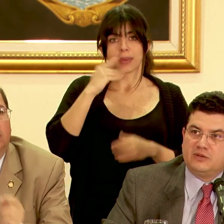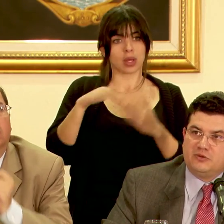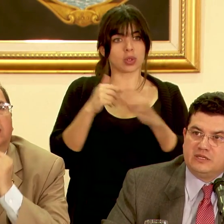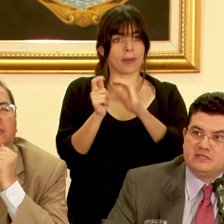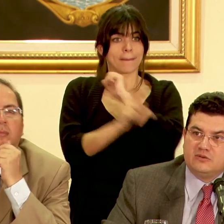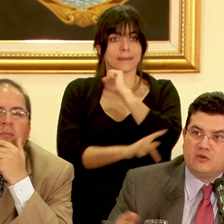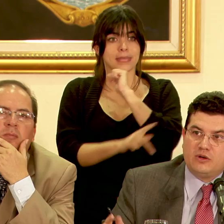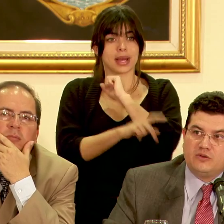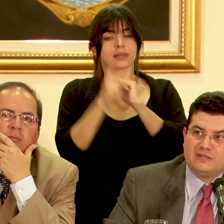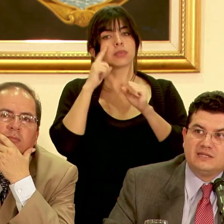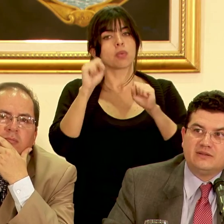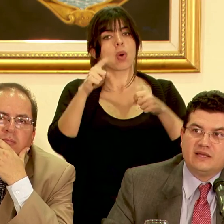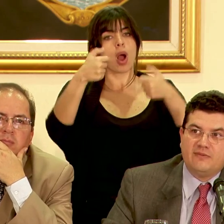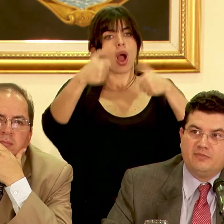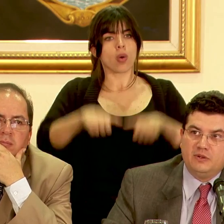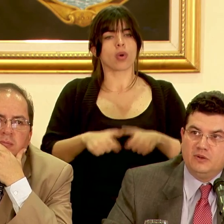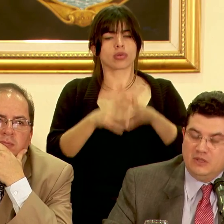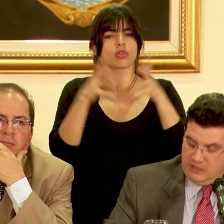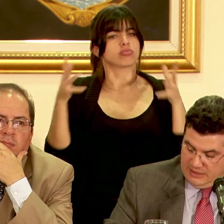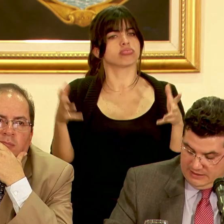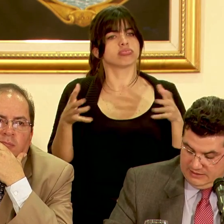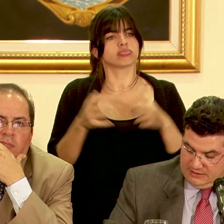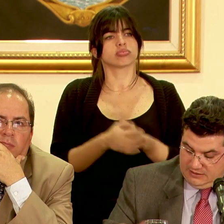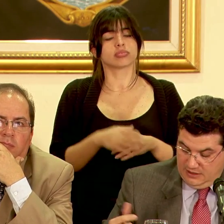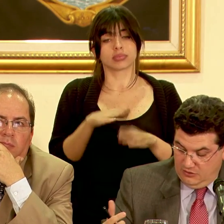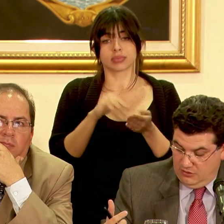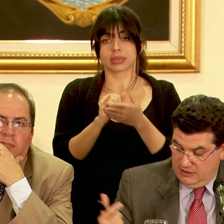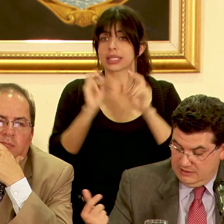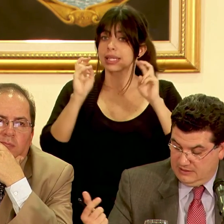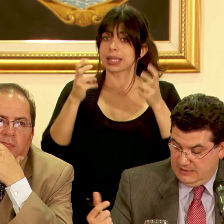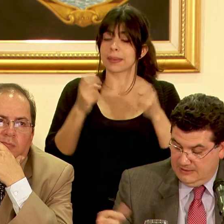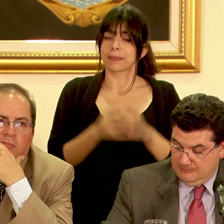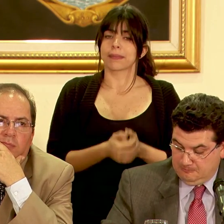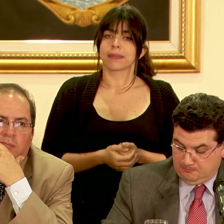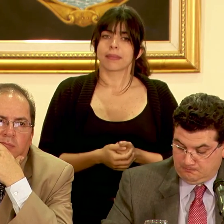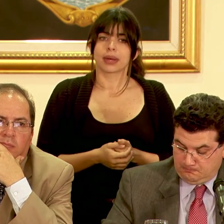país porque podría ser un acuerdo bastante amplio en ese sentido